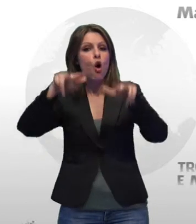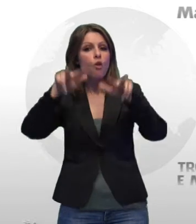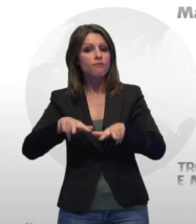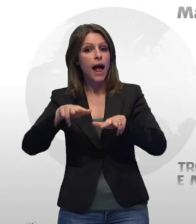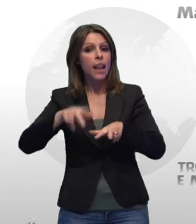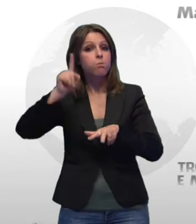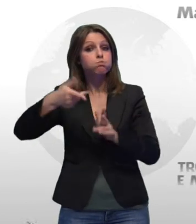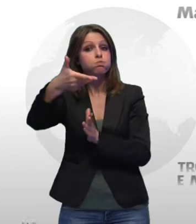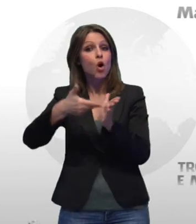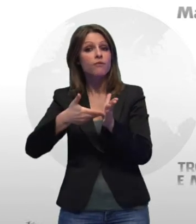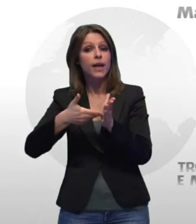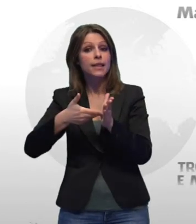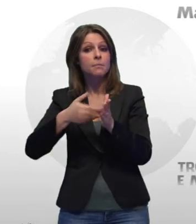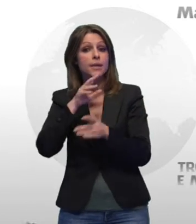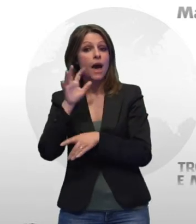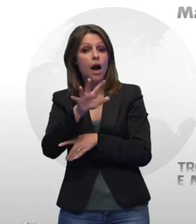convalida dei provvedimenti adottati.